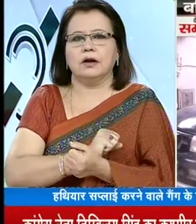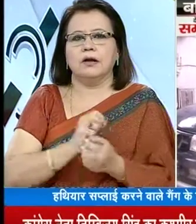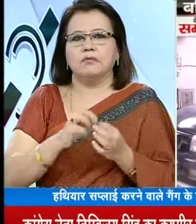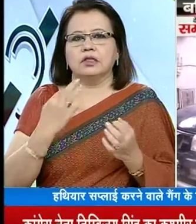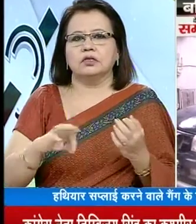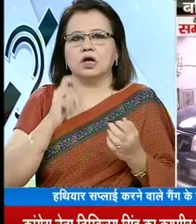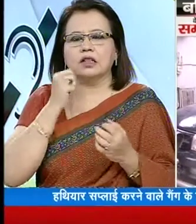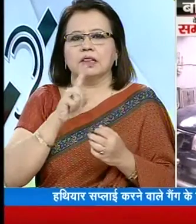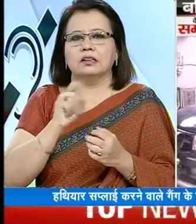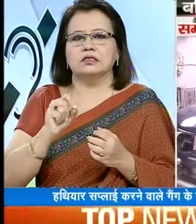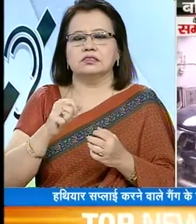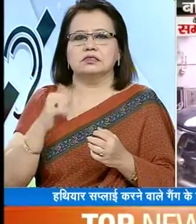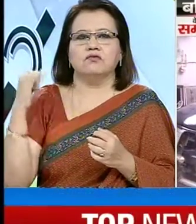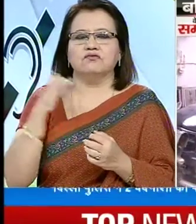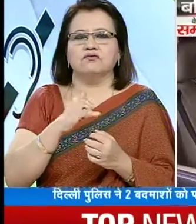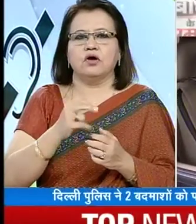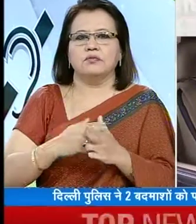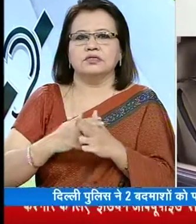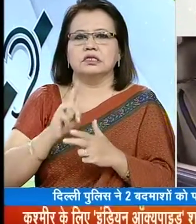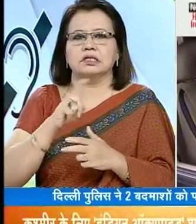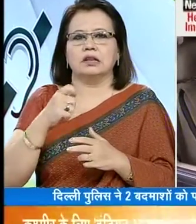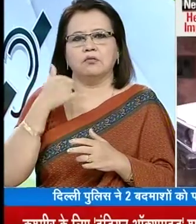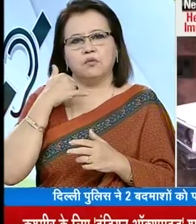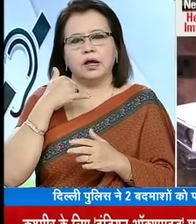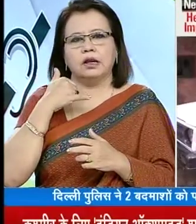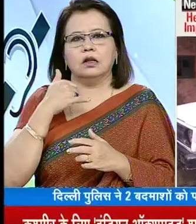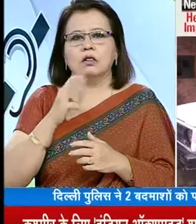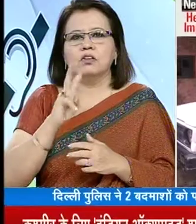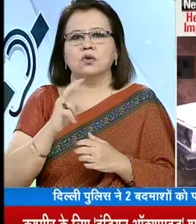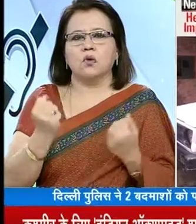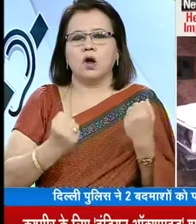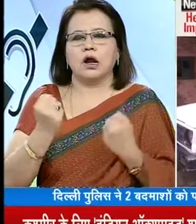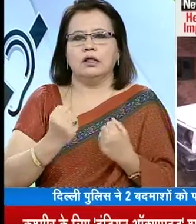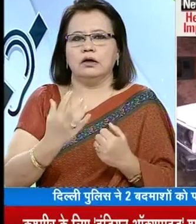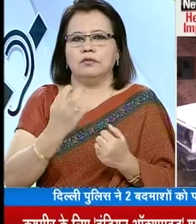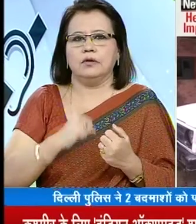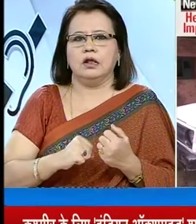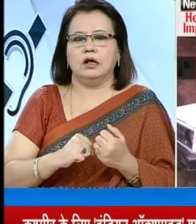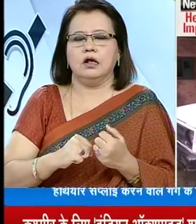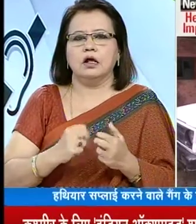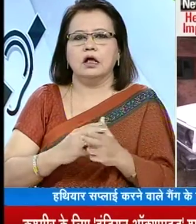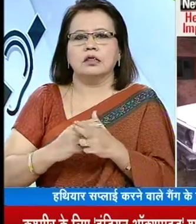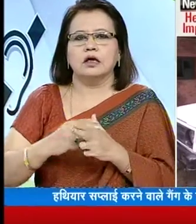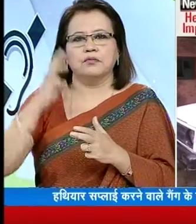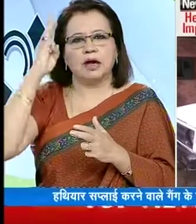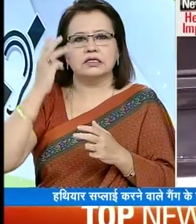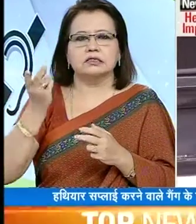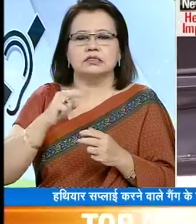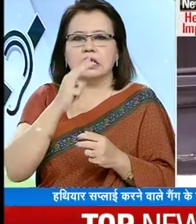बदमाशों के पास से दस विदेशी प्रिस्टल, सत्रा मुबाइल, दो गाड़ियां बरामत हुई है हथ्यार पाकिस्तान से नेपाल के